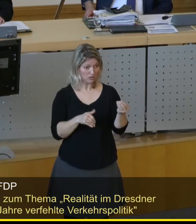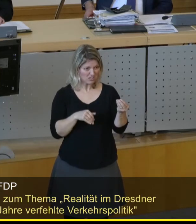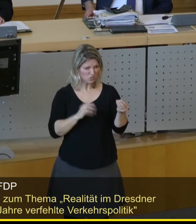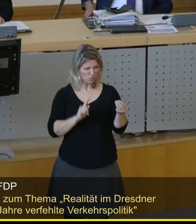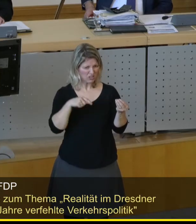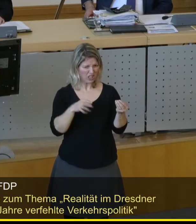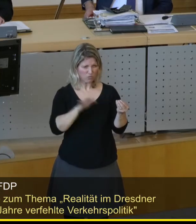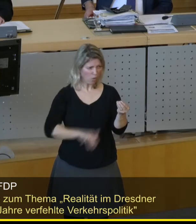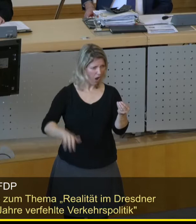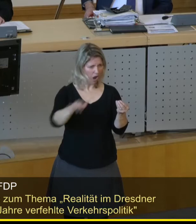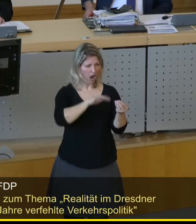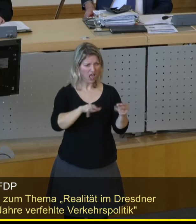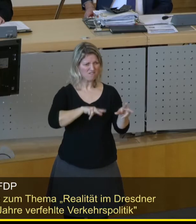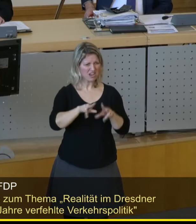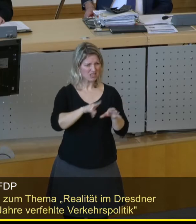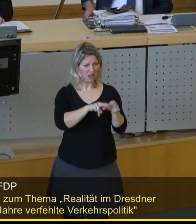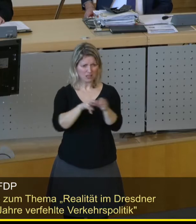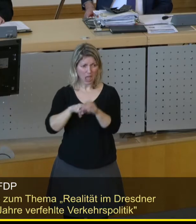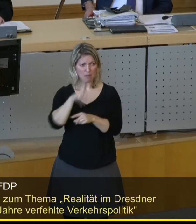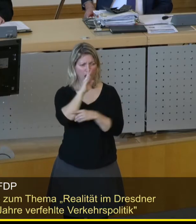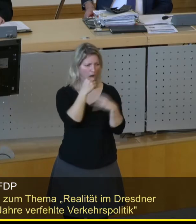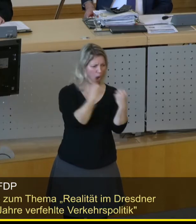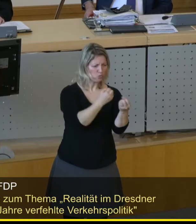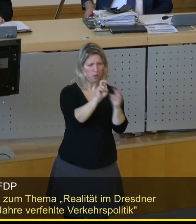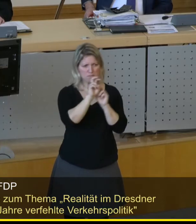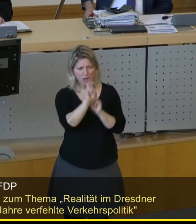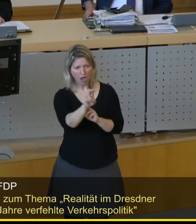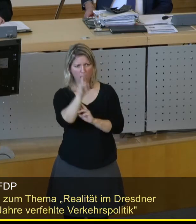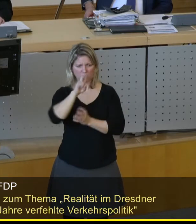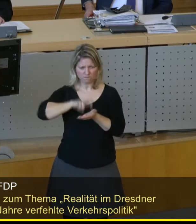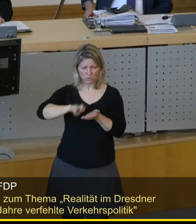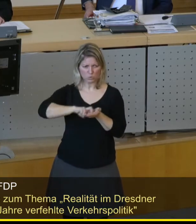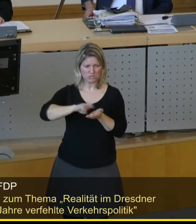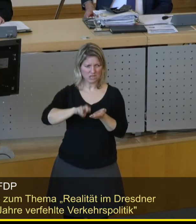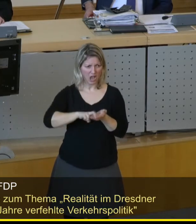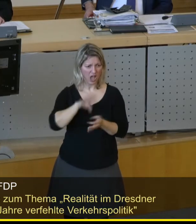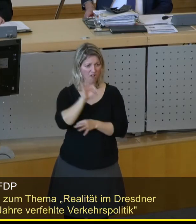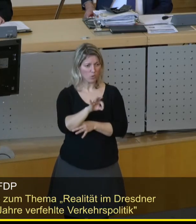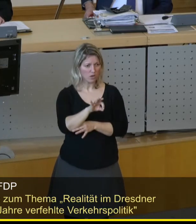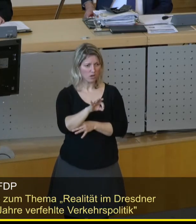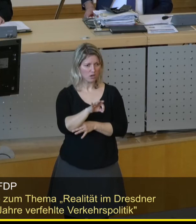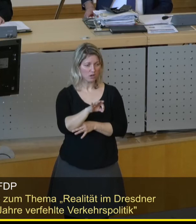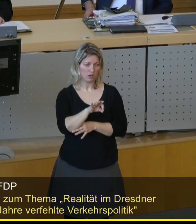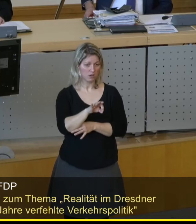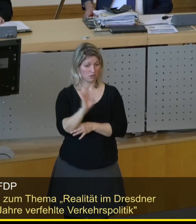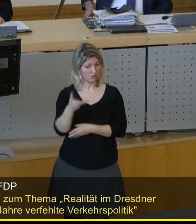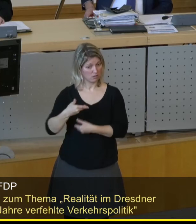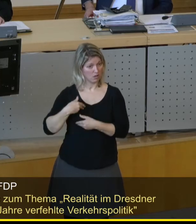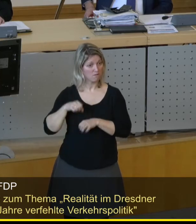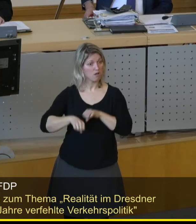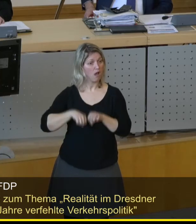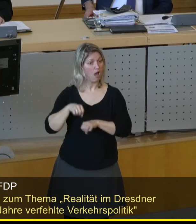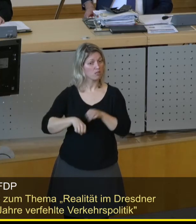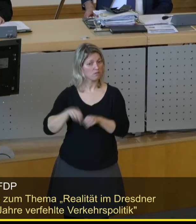alle Verkehrsteilnehmer, für Autos, für Bahn und für Fußgänger, Fahrradfahrer hat uns nicht mitgeliefert, nicht